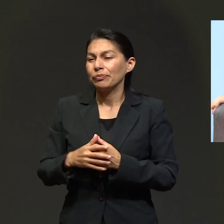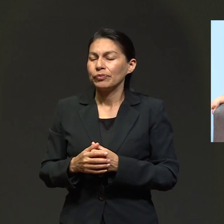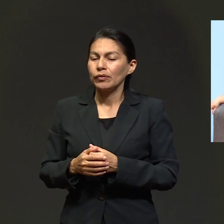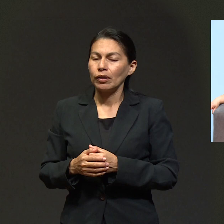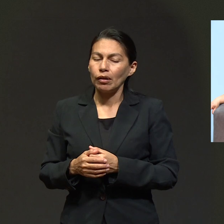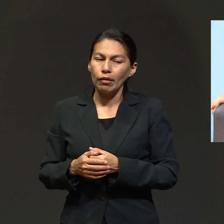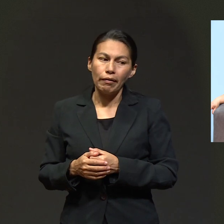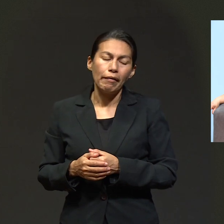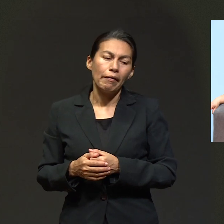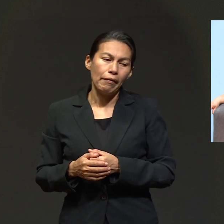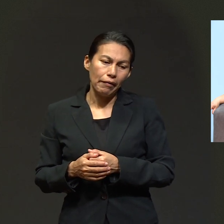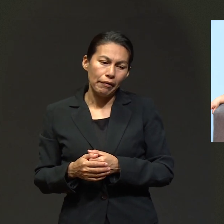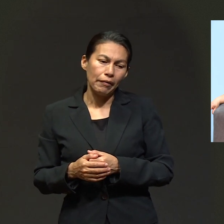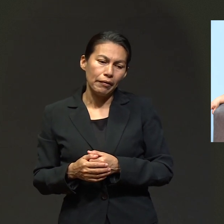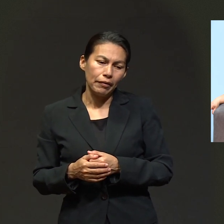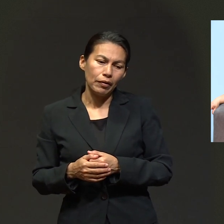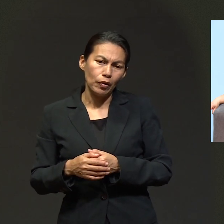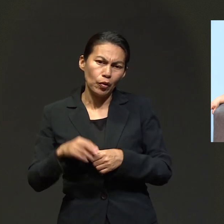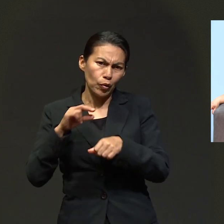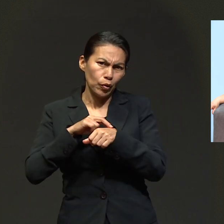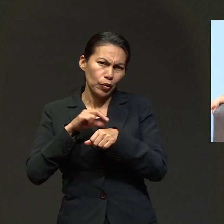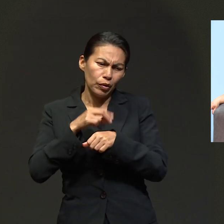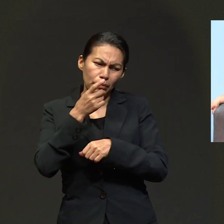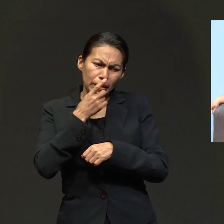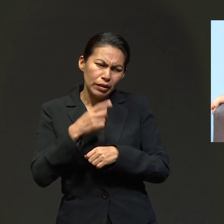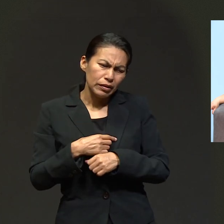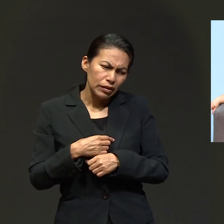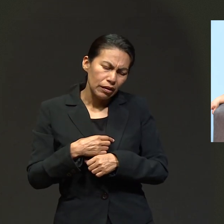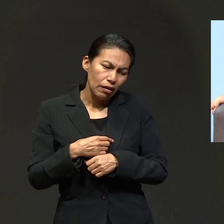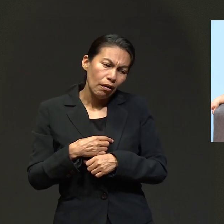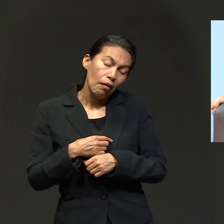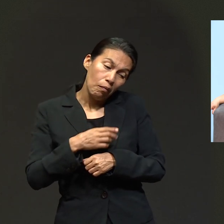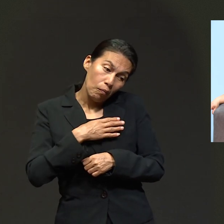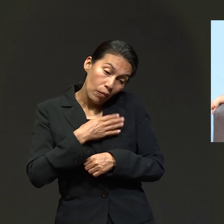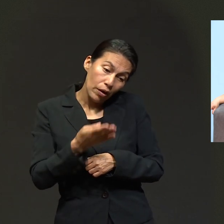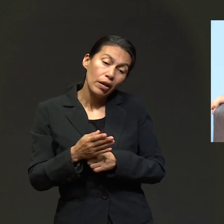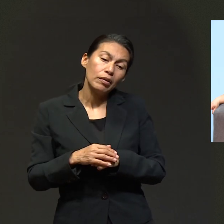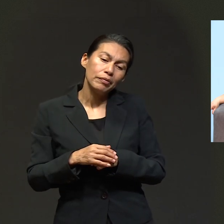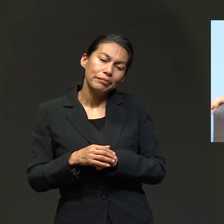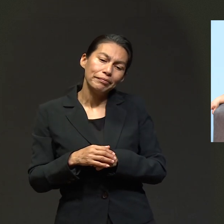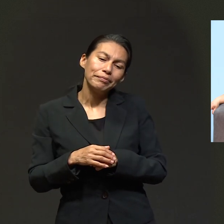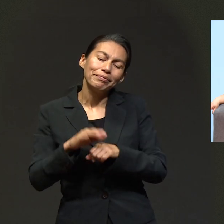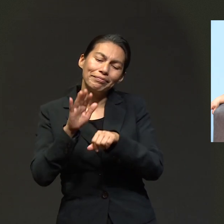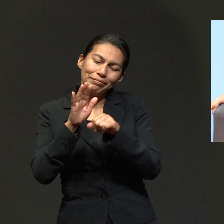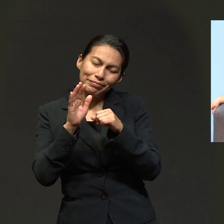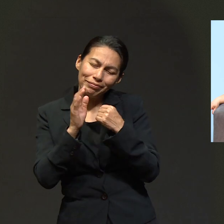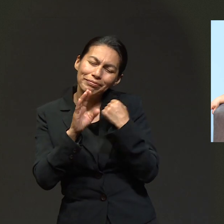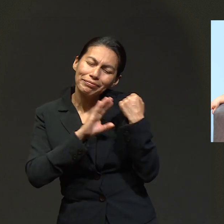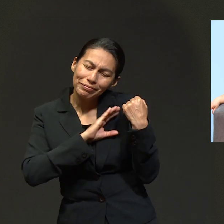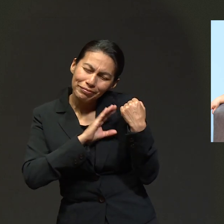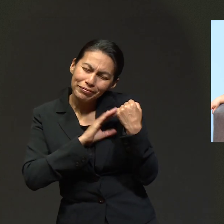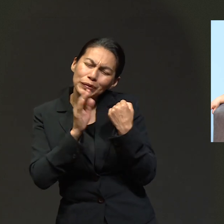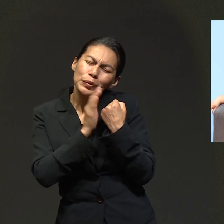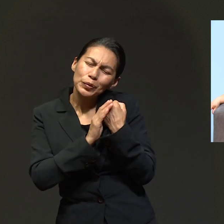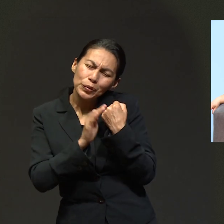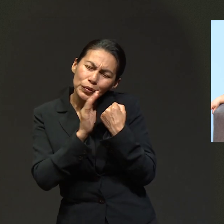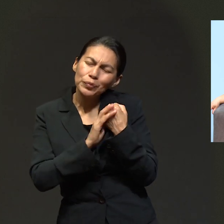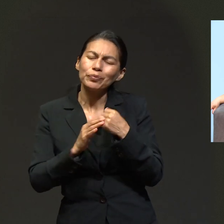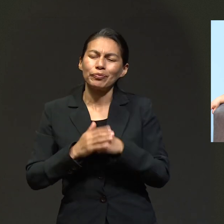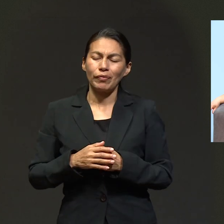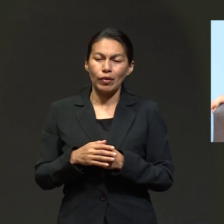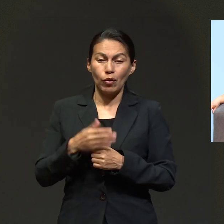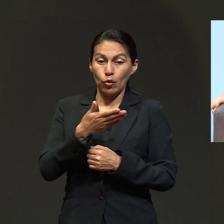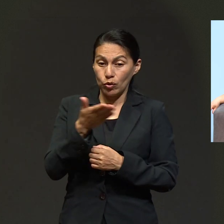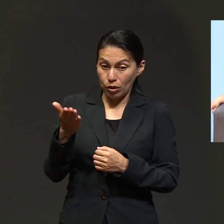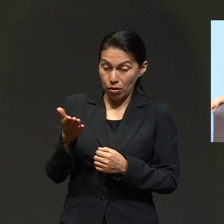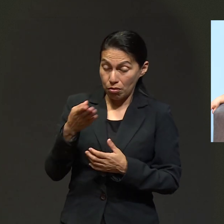me traen, no. Yo no como eso. Y me dicen, el doctor, bueno, dice, vamos a consentirla